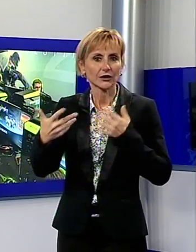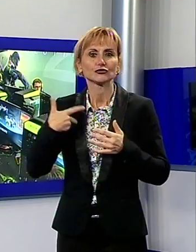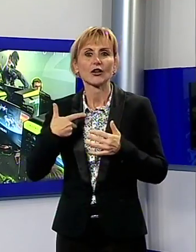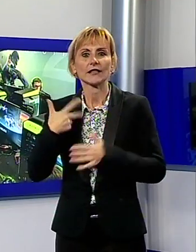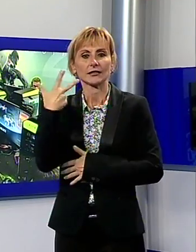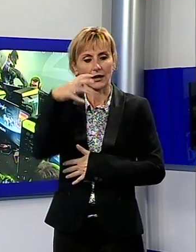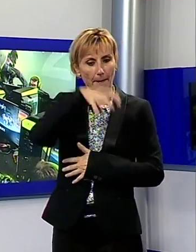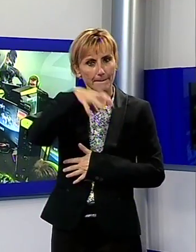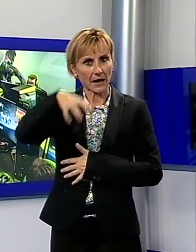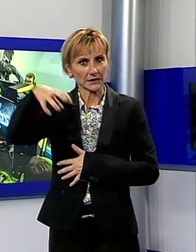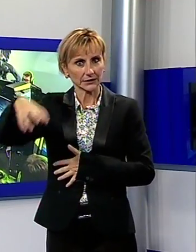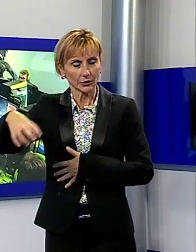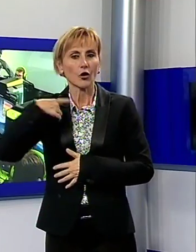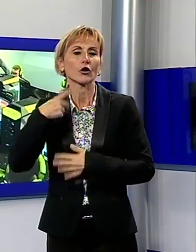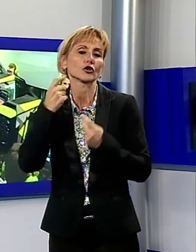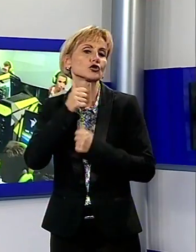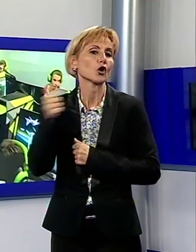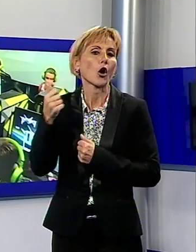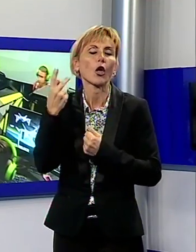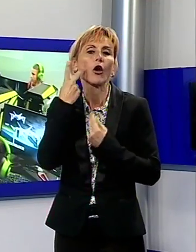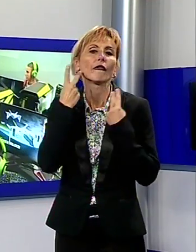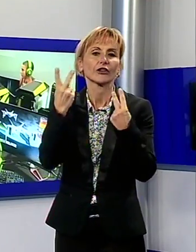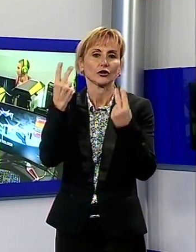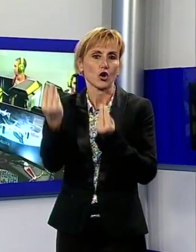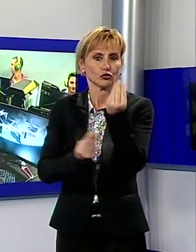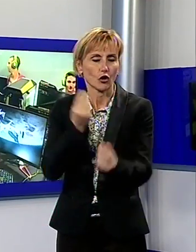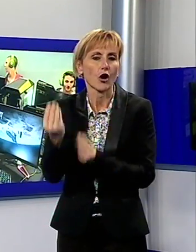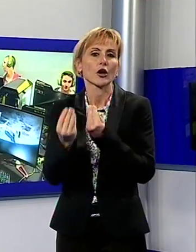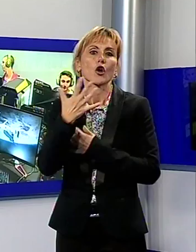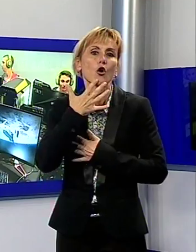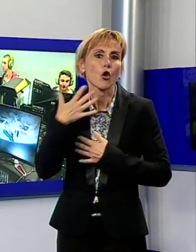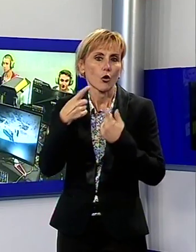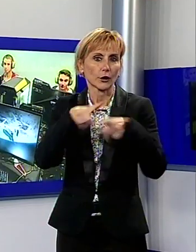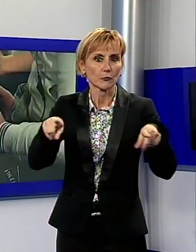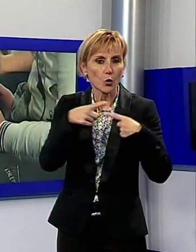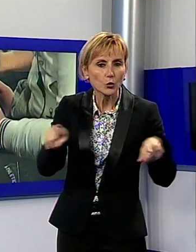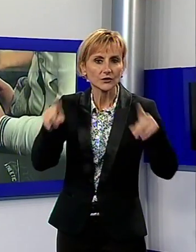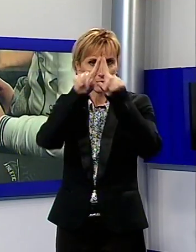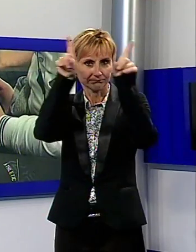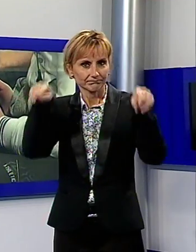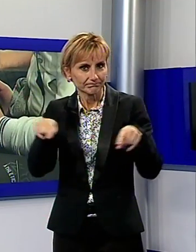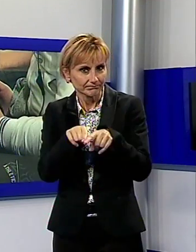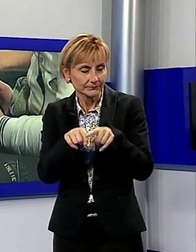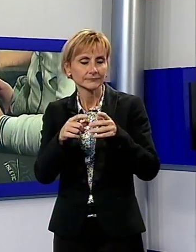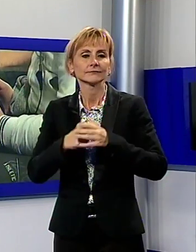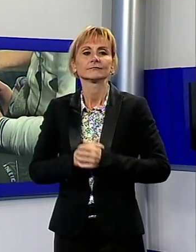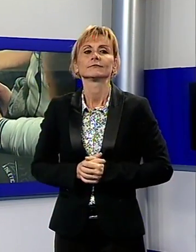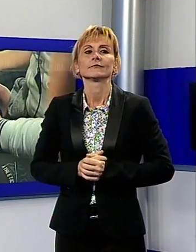padiglioni dedicati ai videogiochi ricchi di colore, musica e ambientazione. Tra le curiosità che abbiamo scovato vi